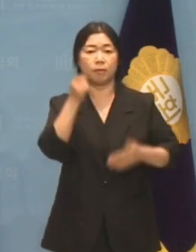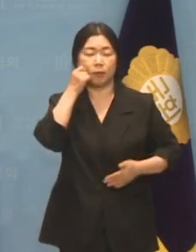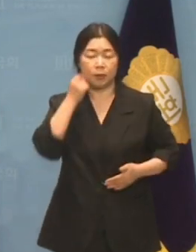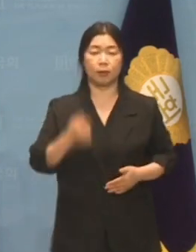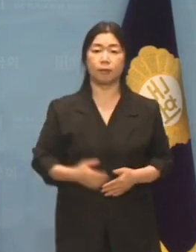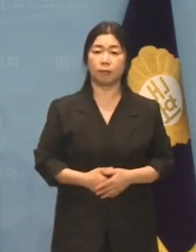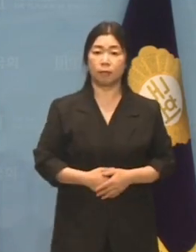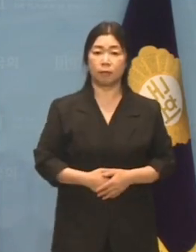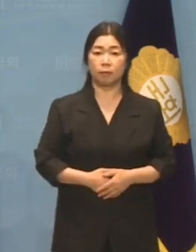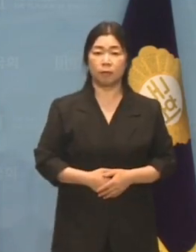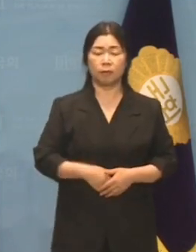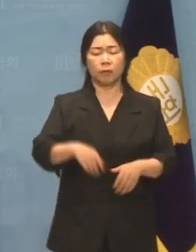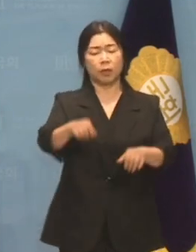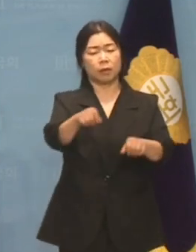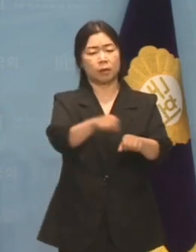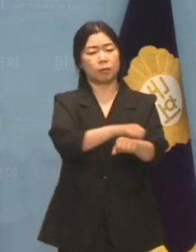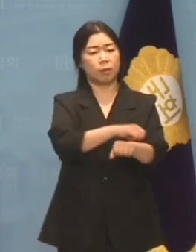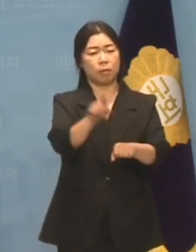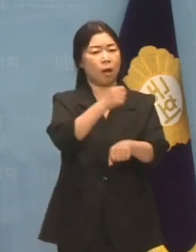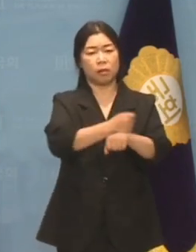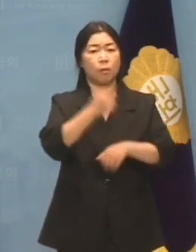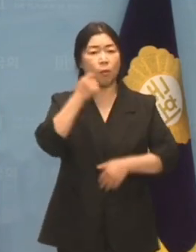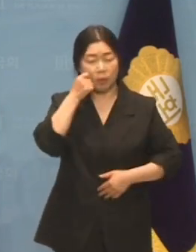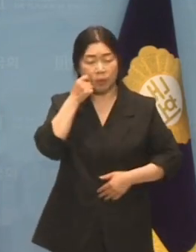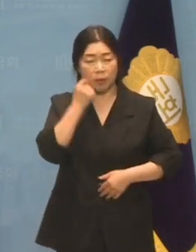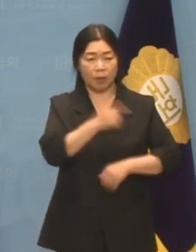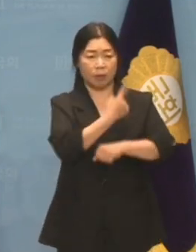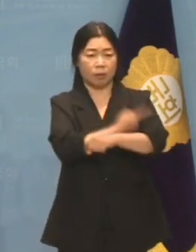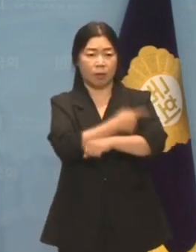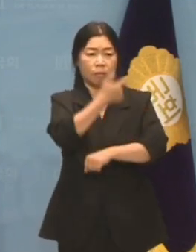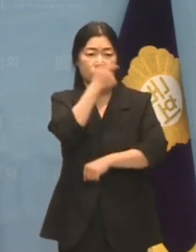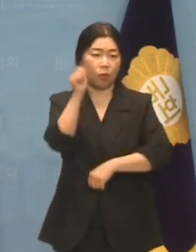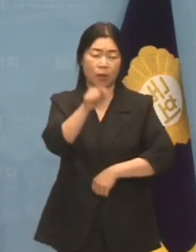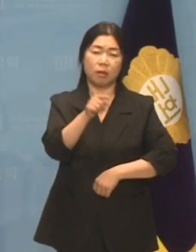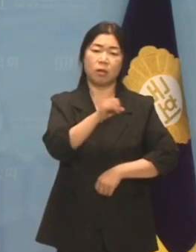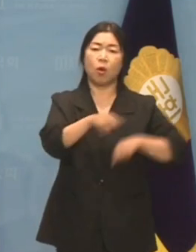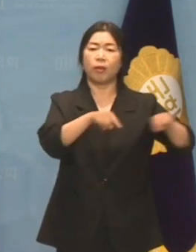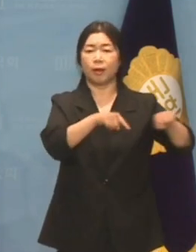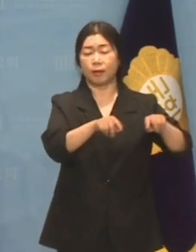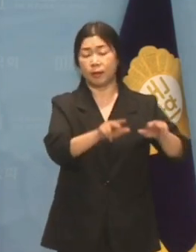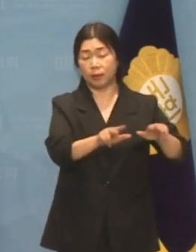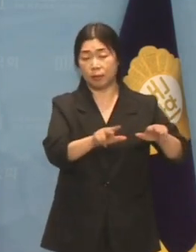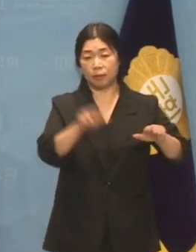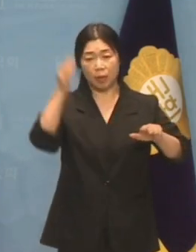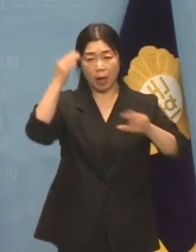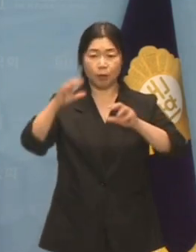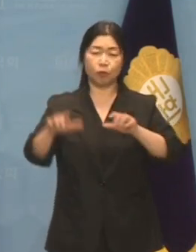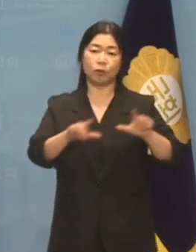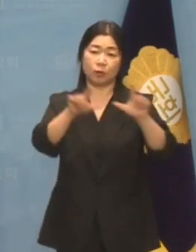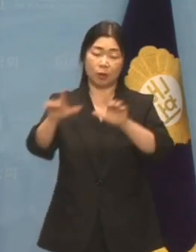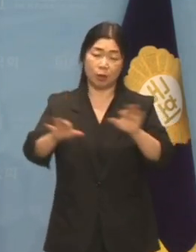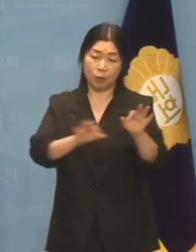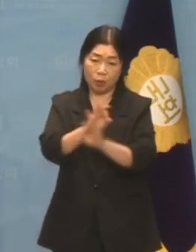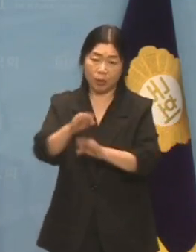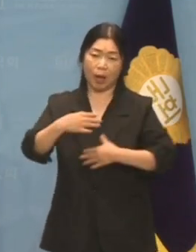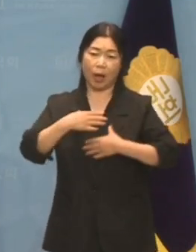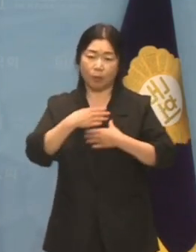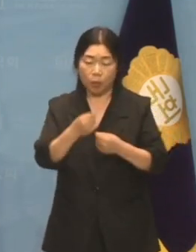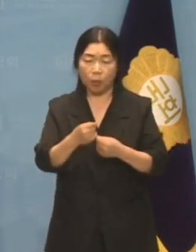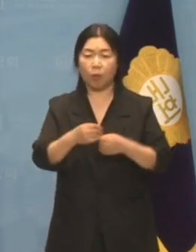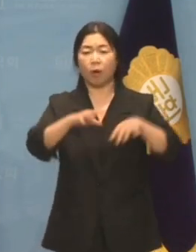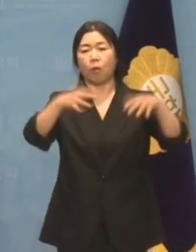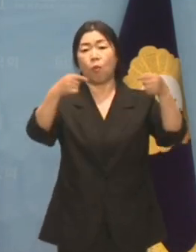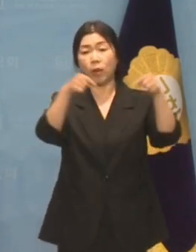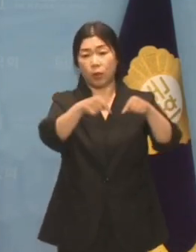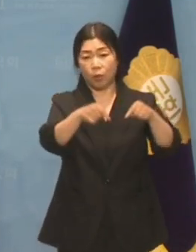게으른 여당, 아무것도 하지 못하는 무능한 여당이 대한민국의 민생과 경제, 또 안보와 외교를